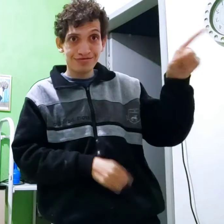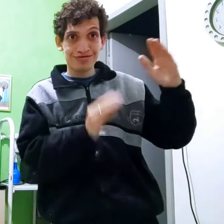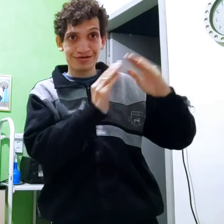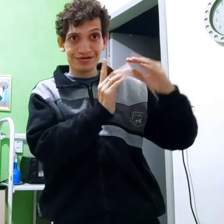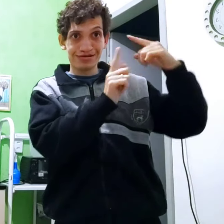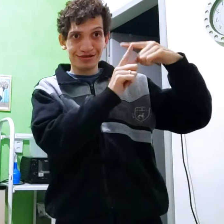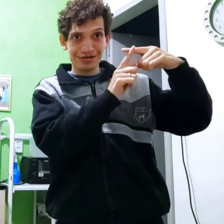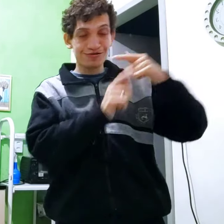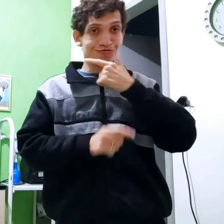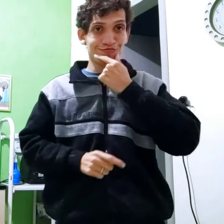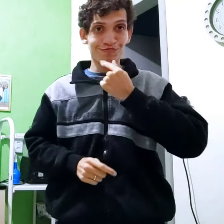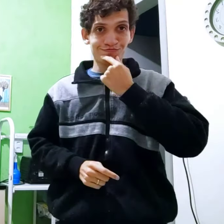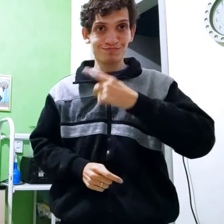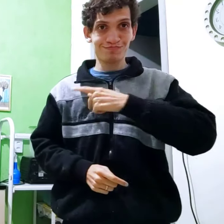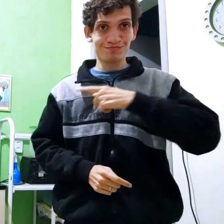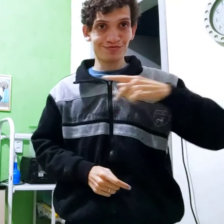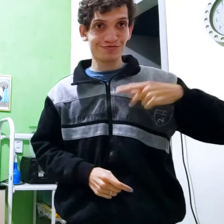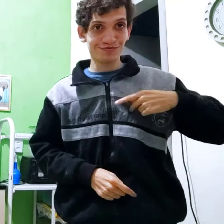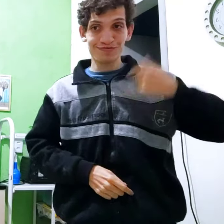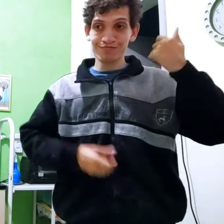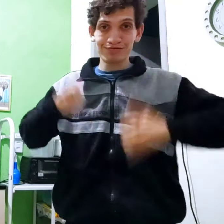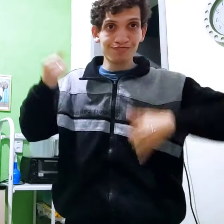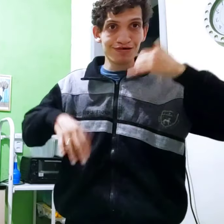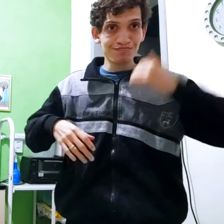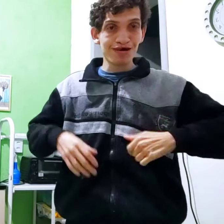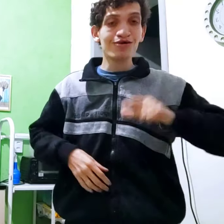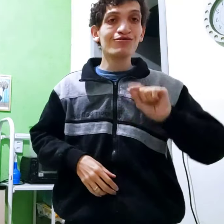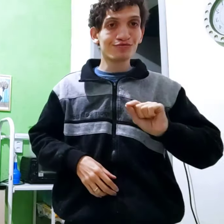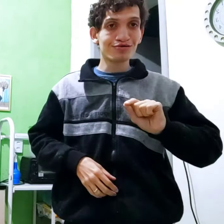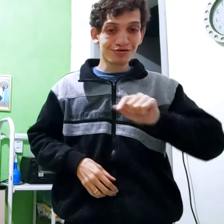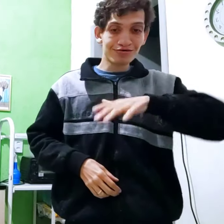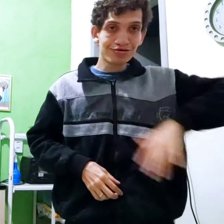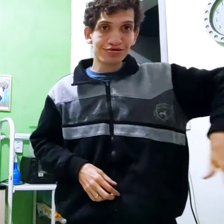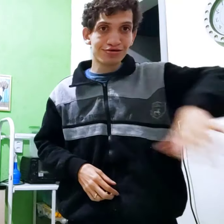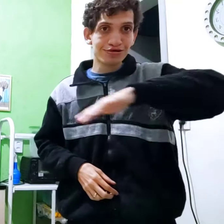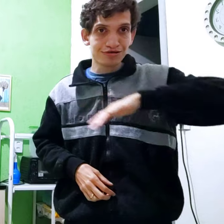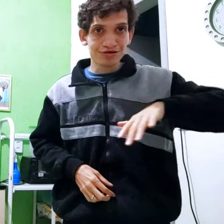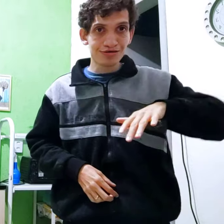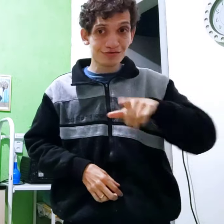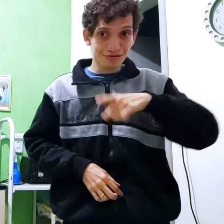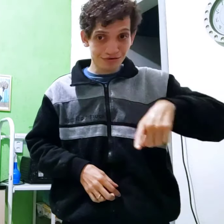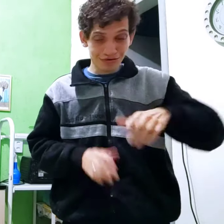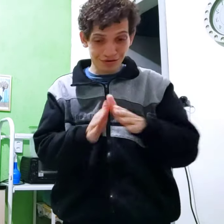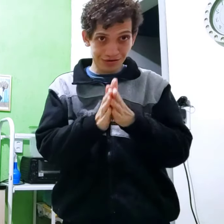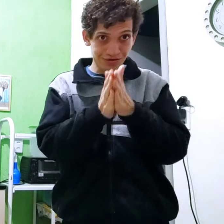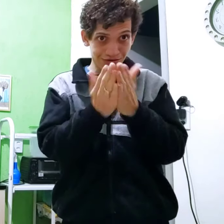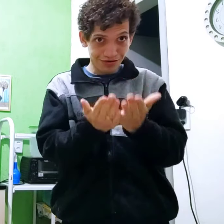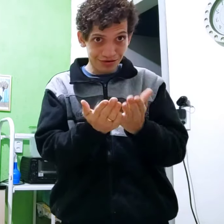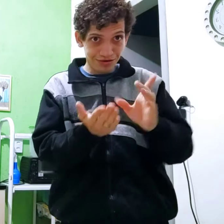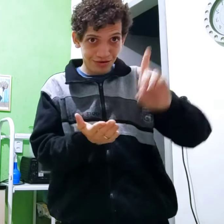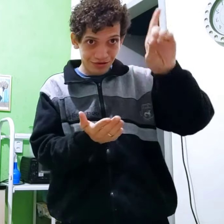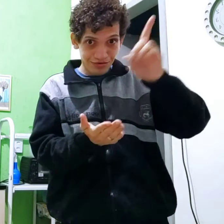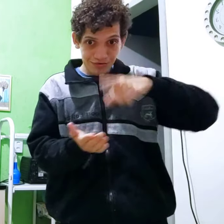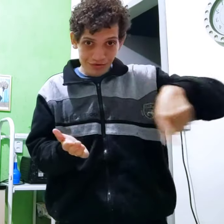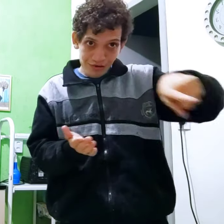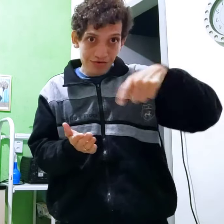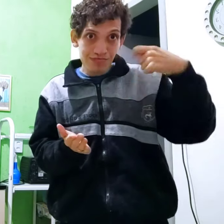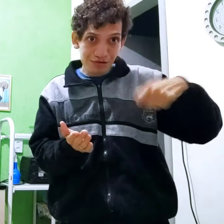pesquisar Então, lá na igreja O homem bastou explicar Por que? Olha, vocês Bíblia